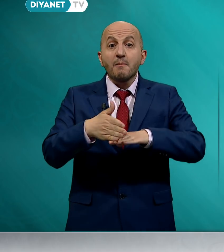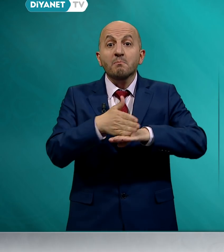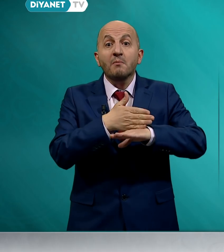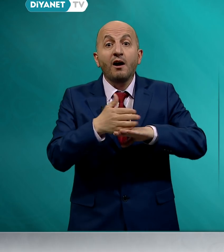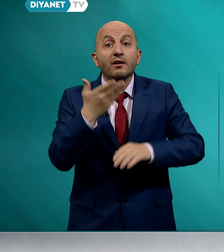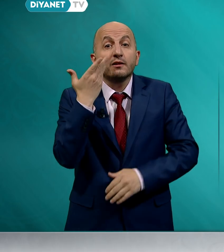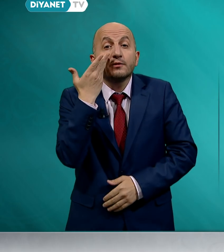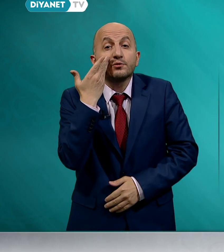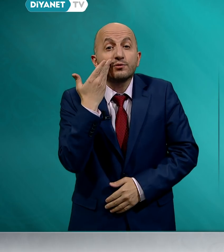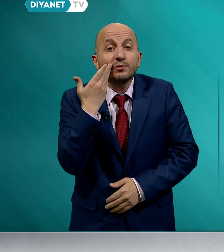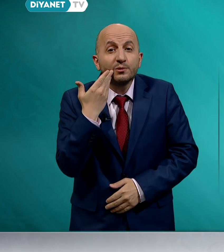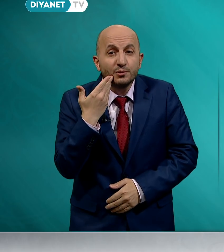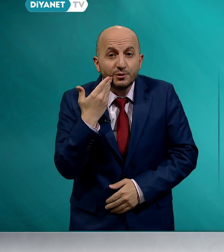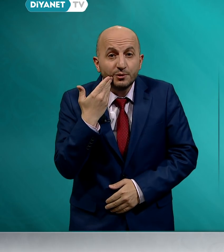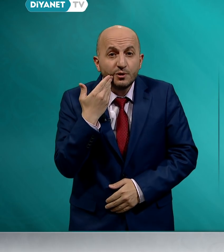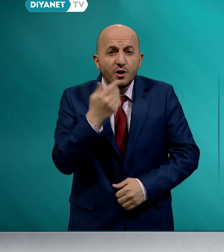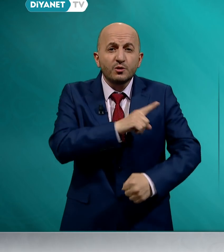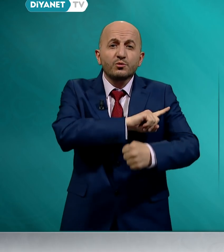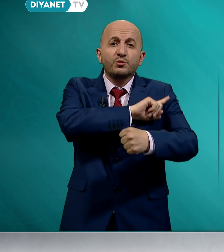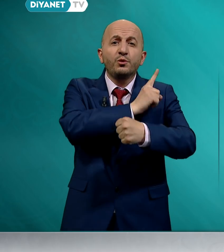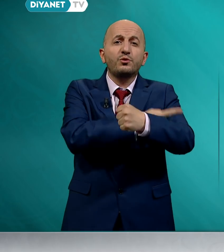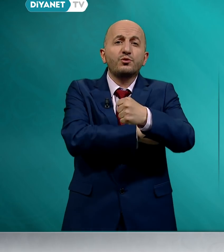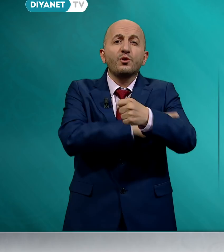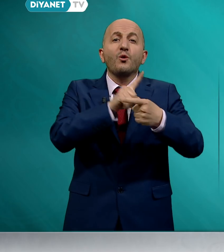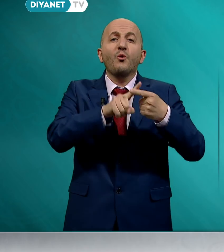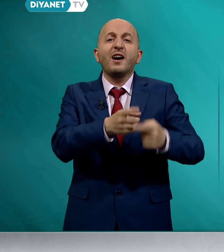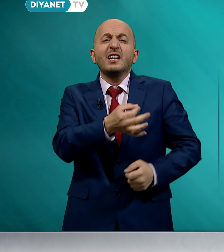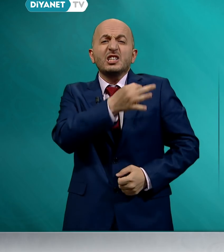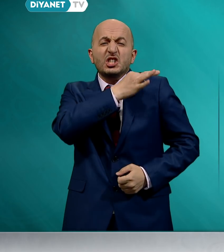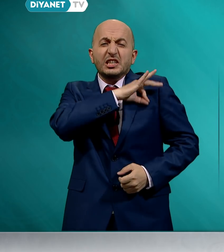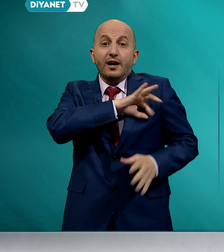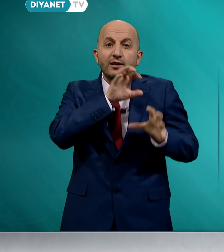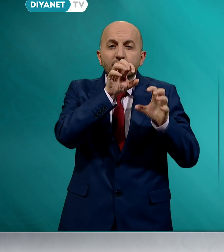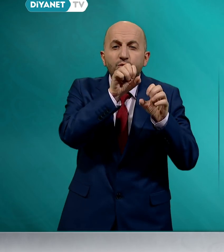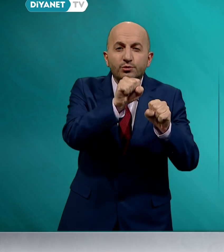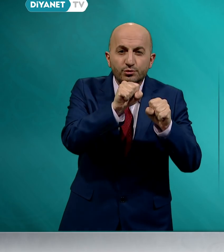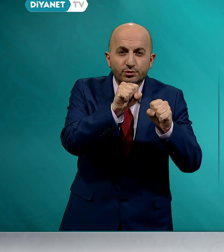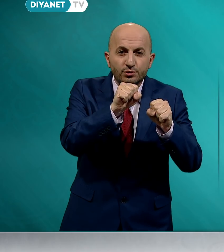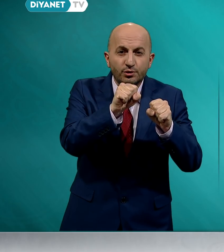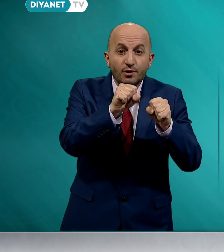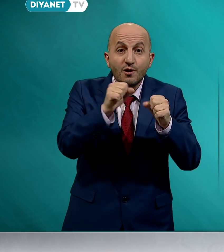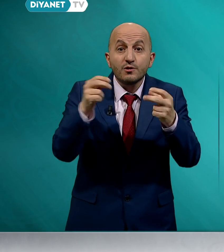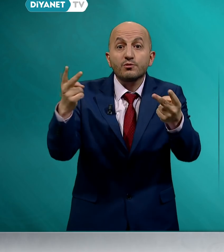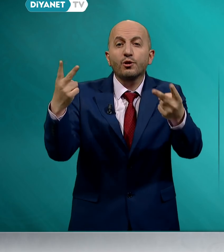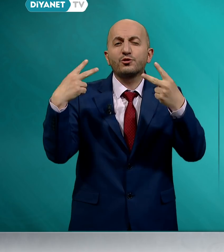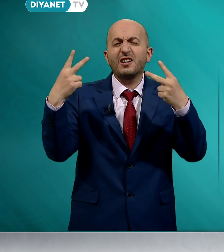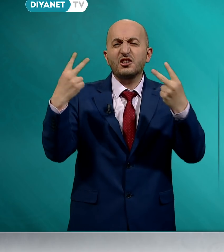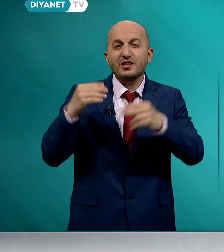mal düşkünlüğü, güç ve çıkar tutkusu, gösterişli